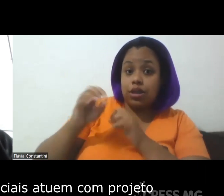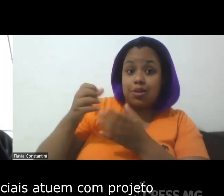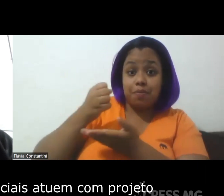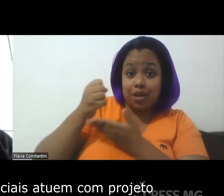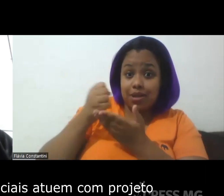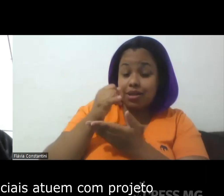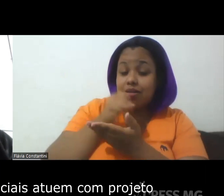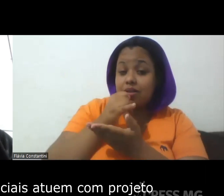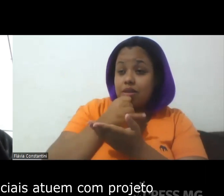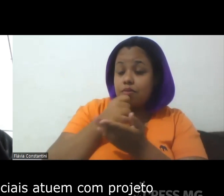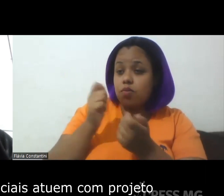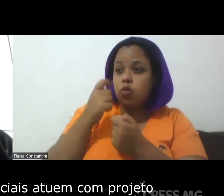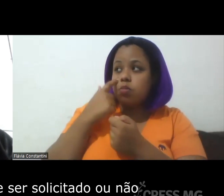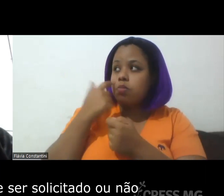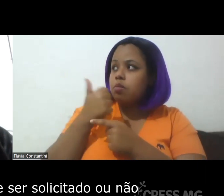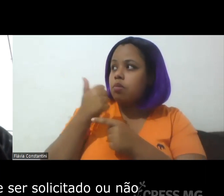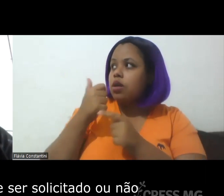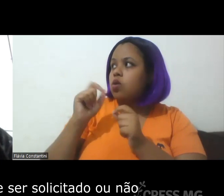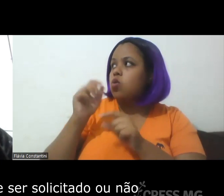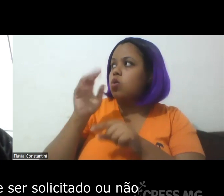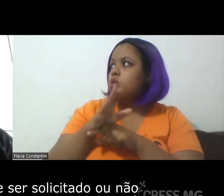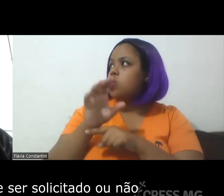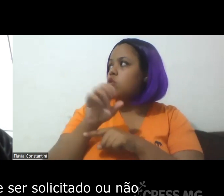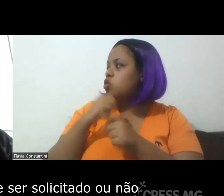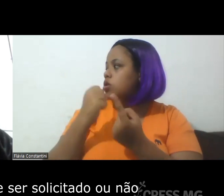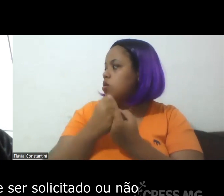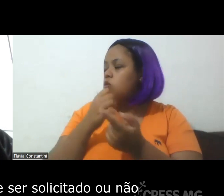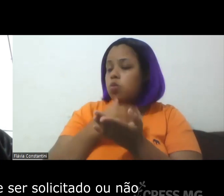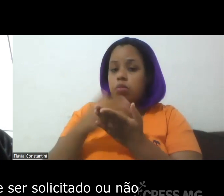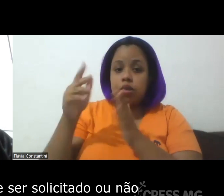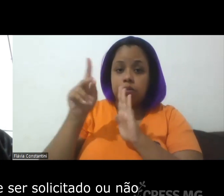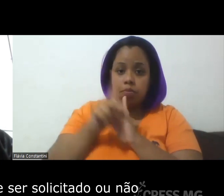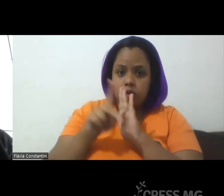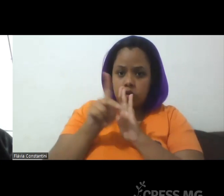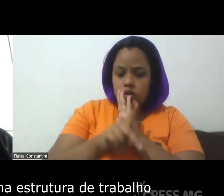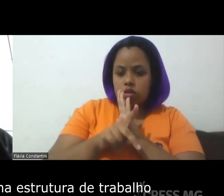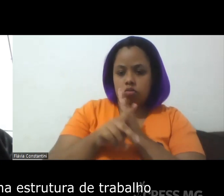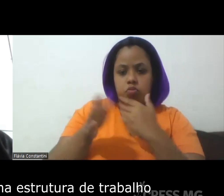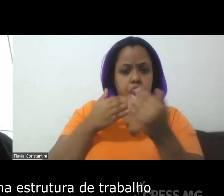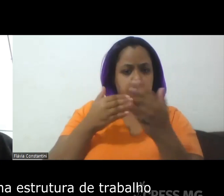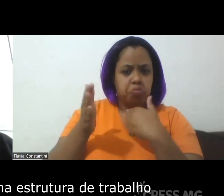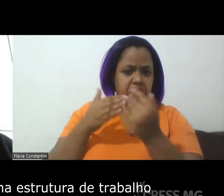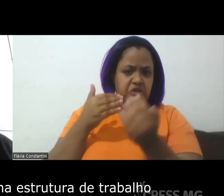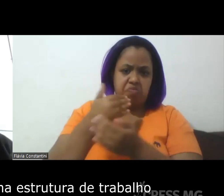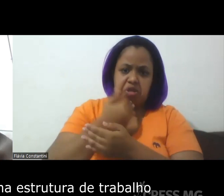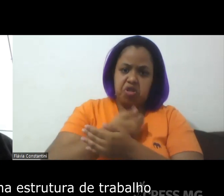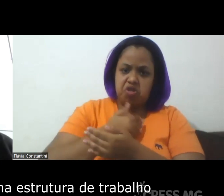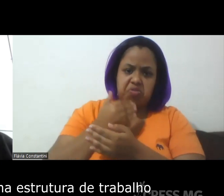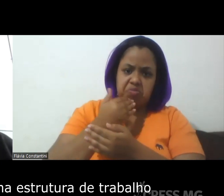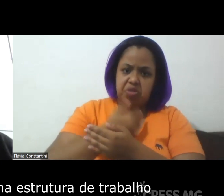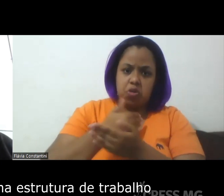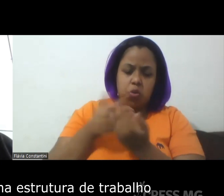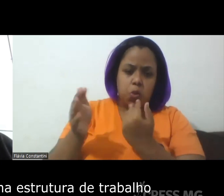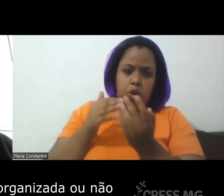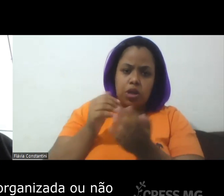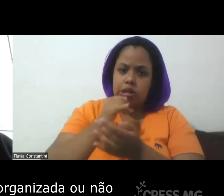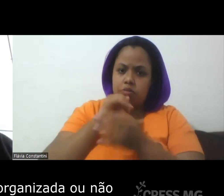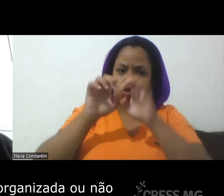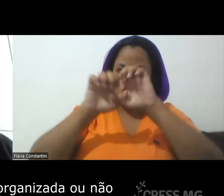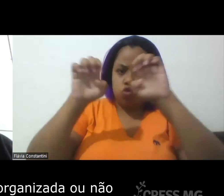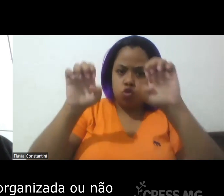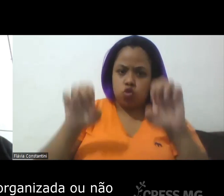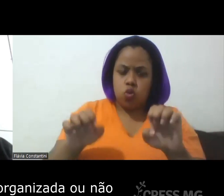que os assistentes sociais atuem com o projeto independente dele ser solicitado ou não independente de uma estrutura de trabalho